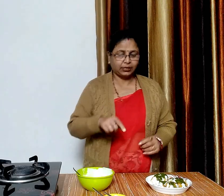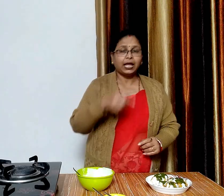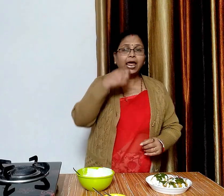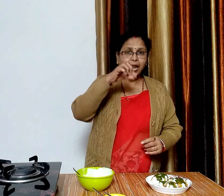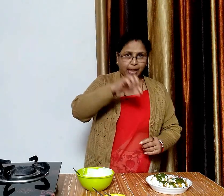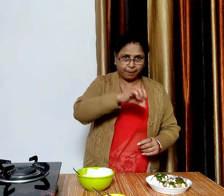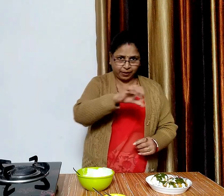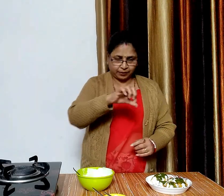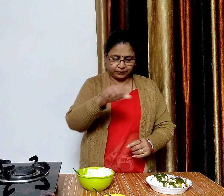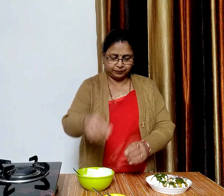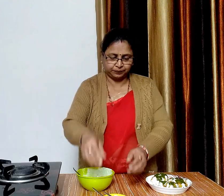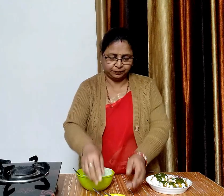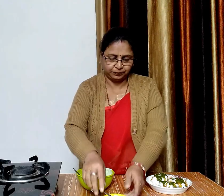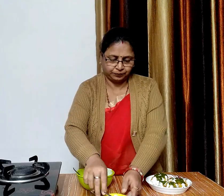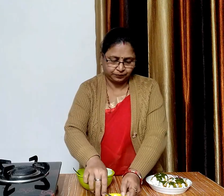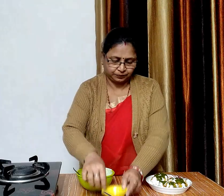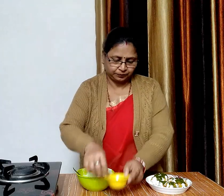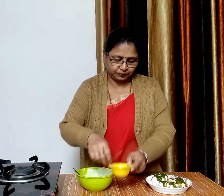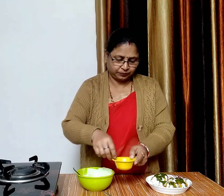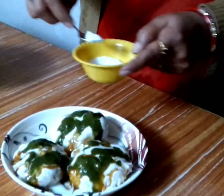अब उपर से हलका से नमक छड़केंगे